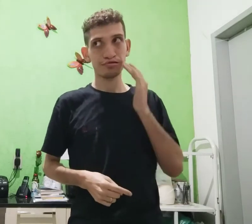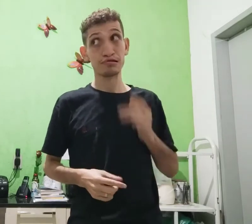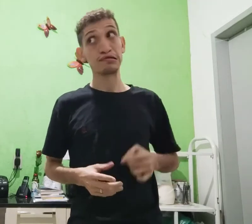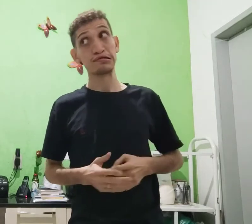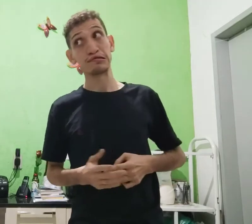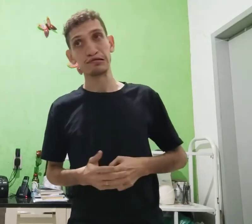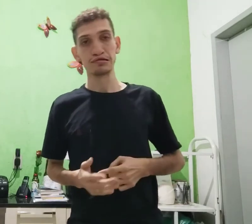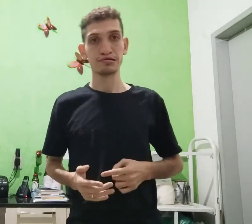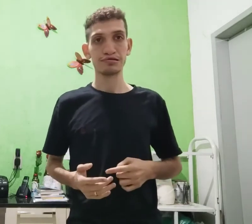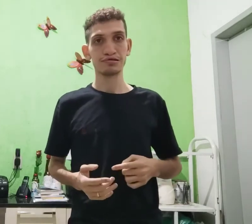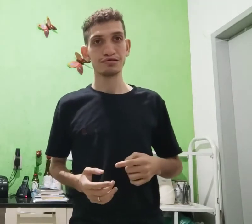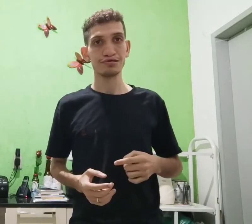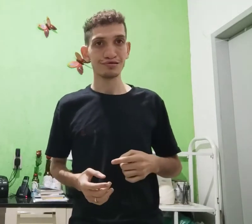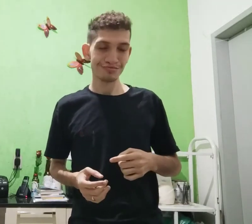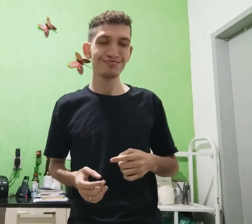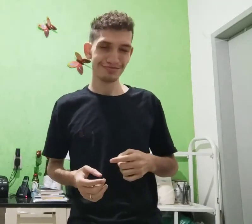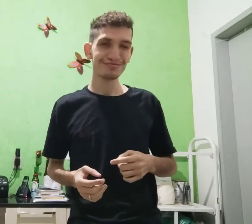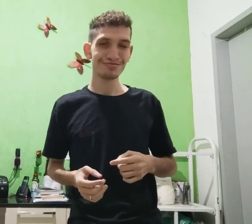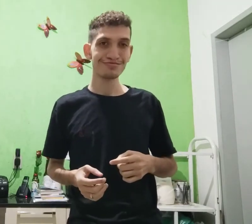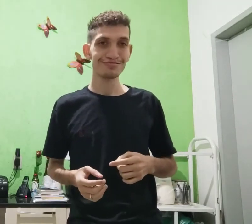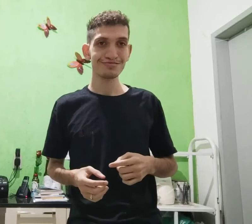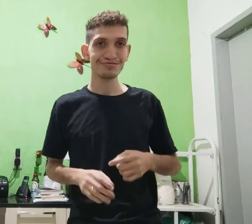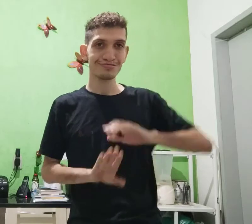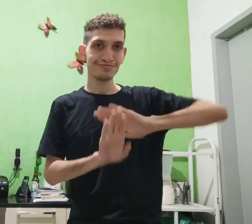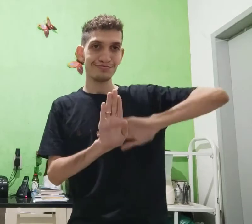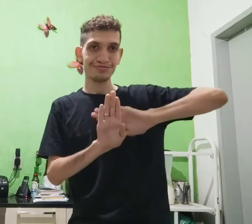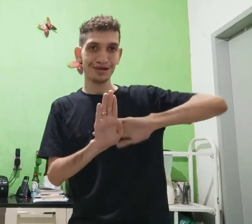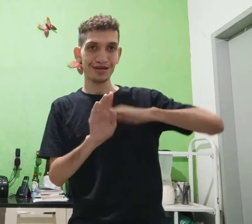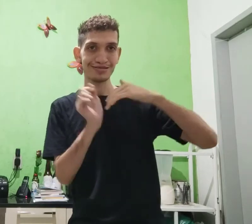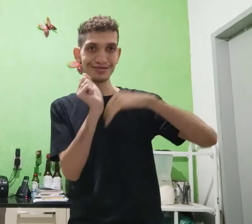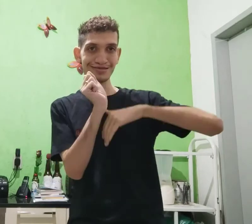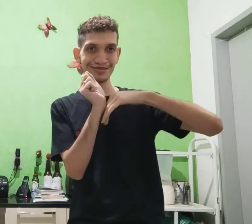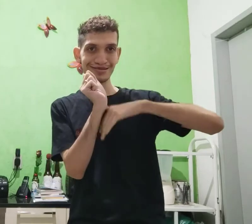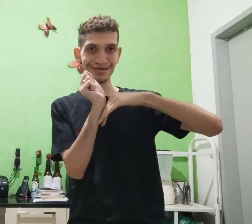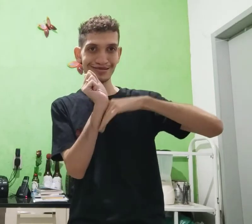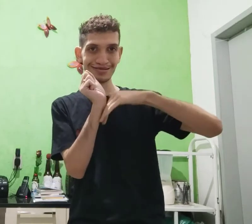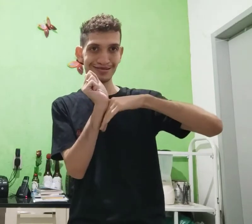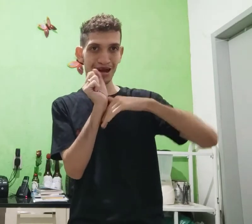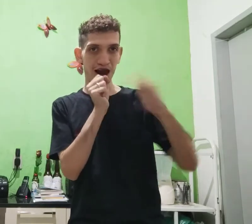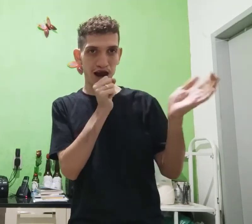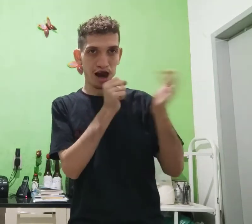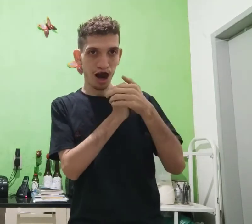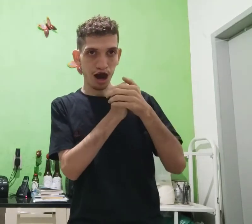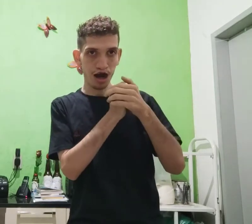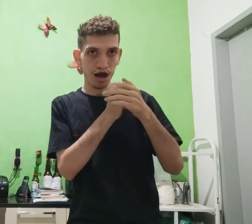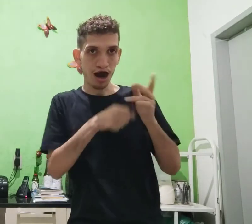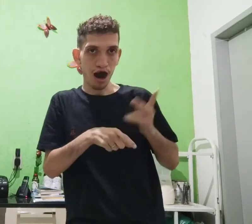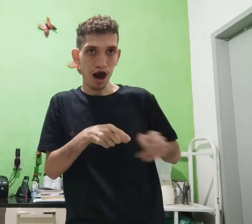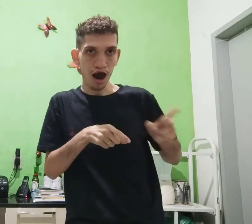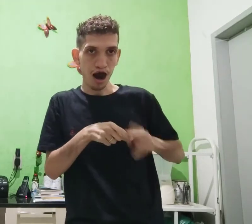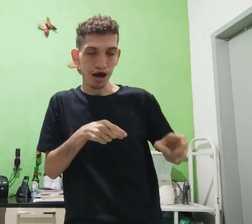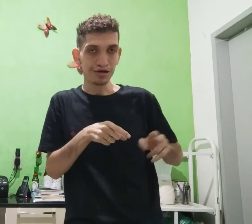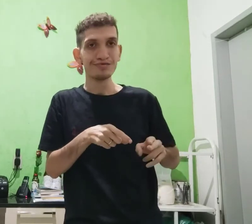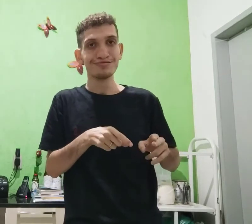ela, ali, ó, ali, entendeu? Por trás desse rindo, escondido,